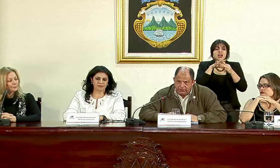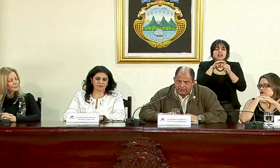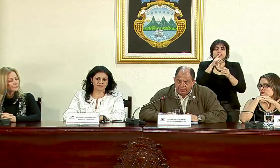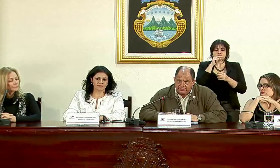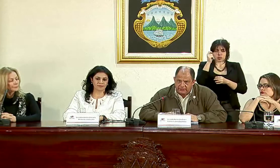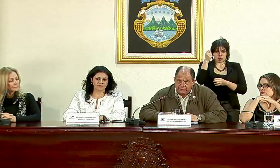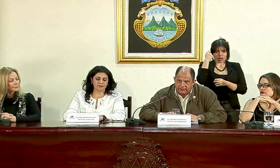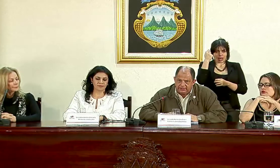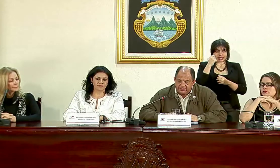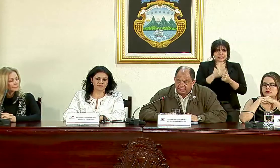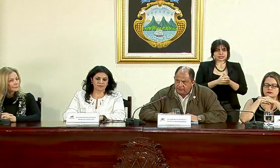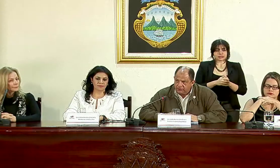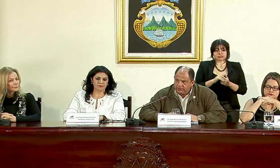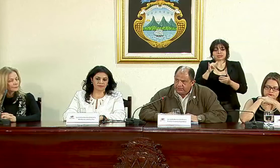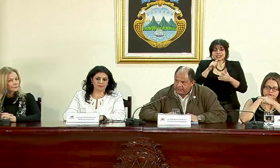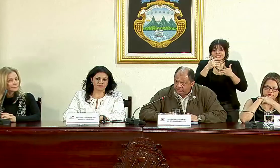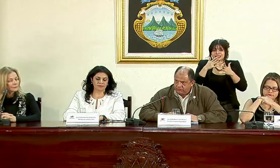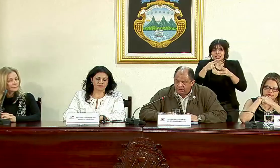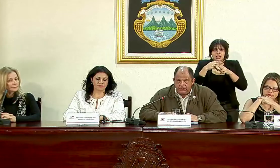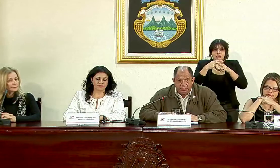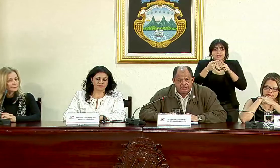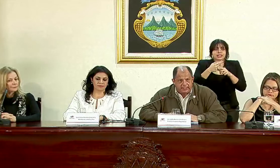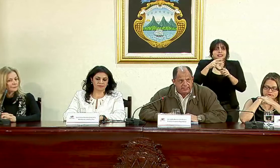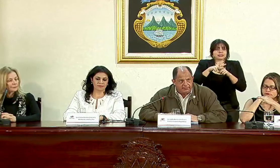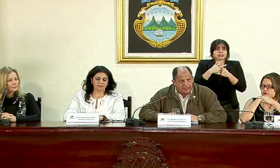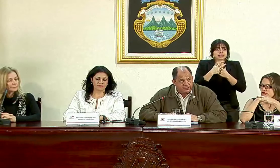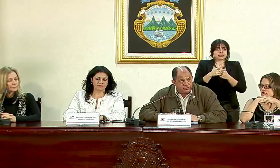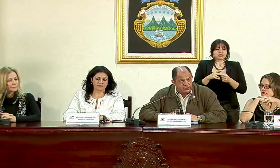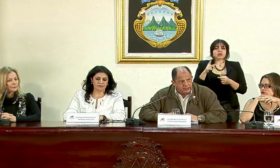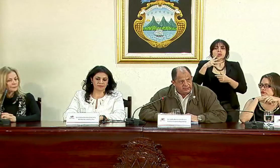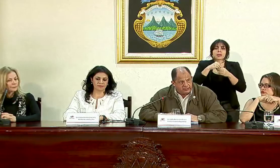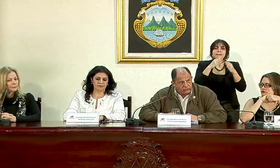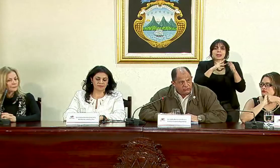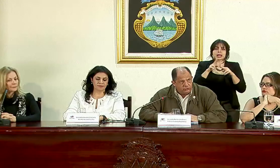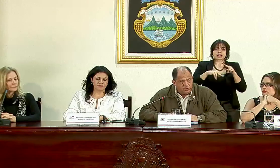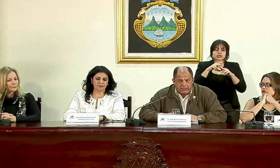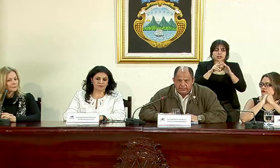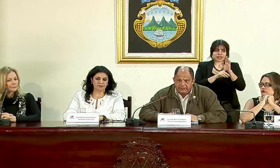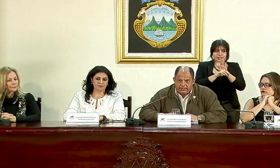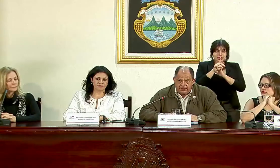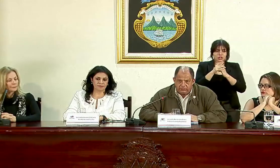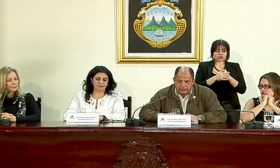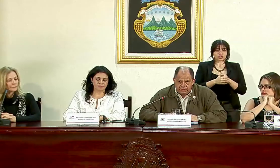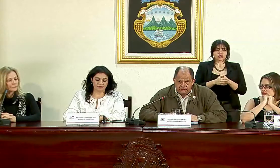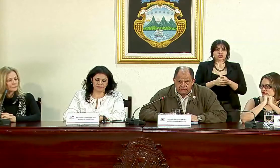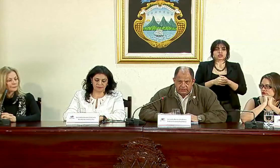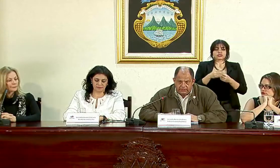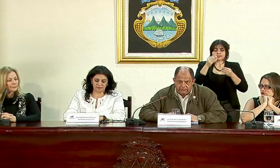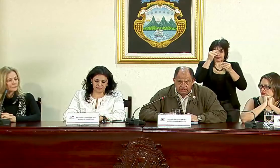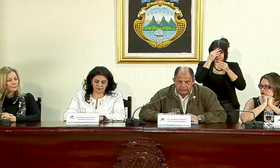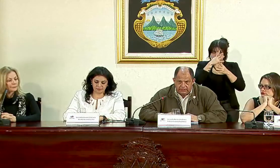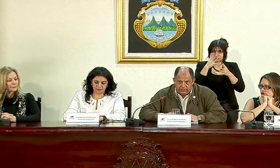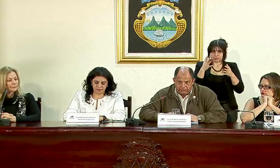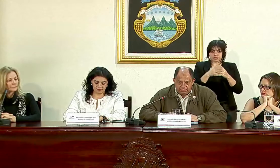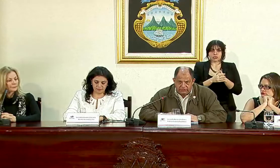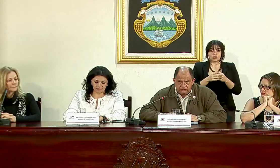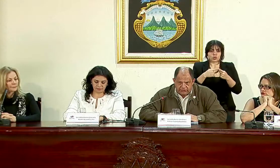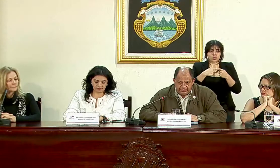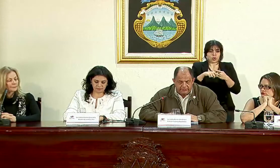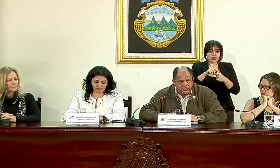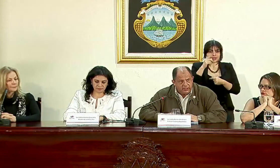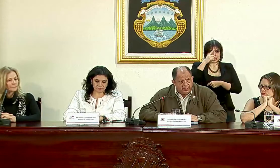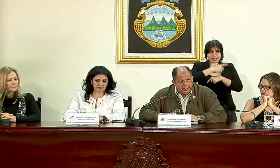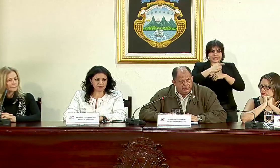que fue así designado desde el inicio está en el Plan Nacional de Desarrollo y será anunciado durante los